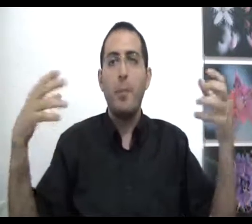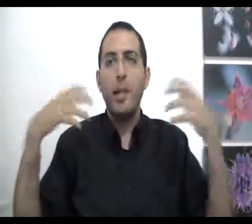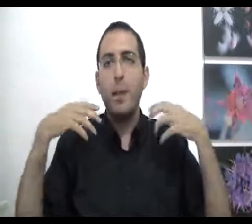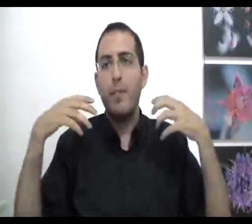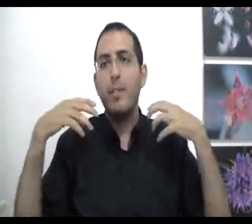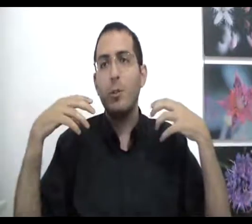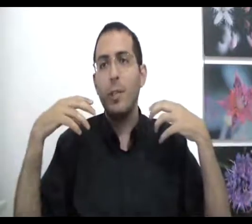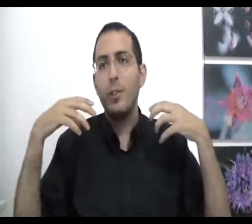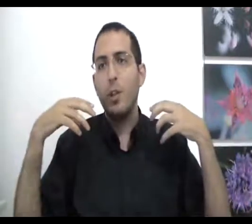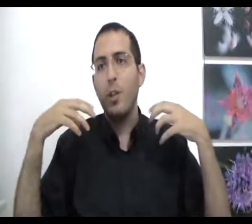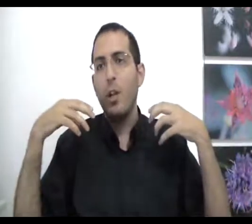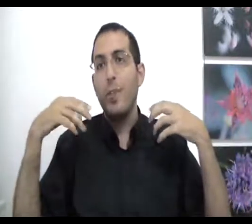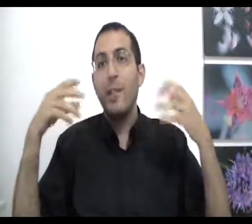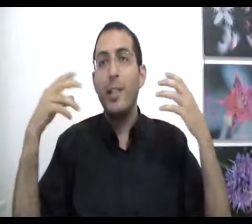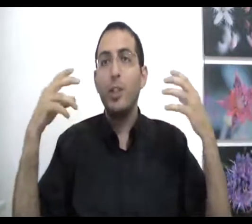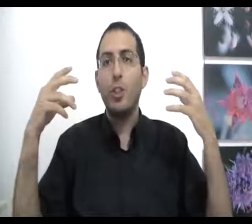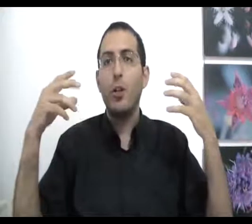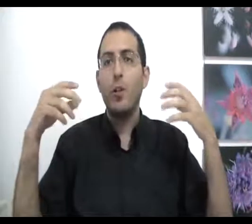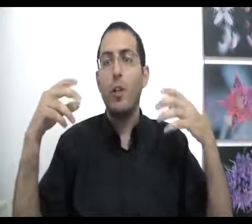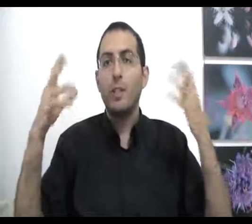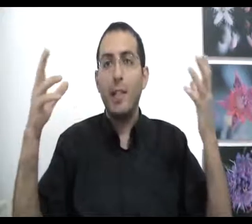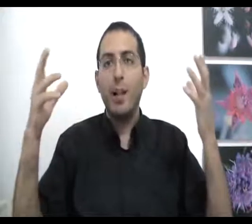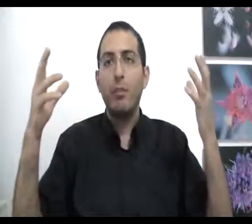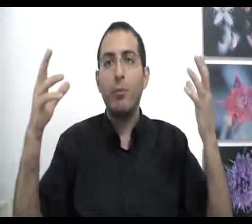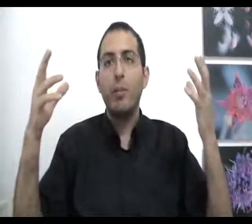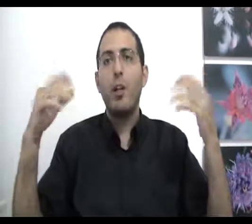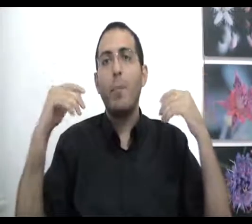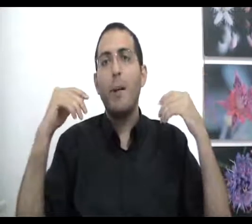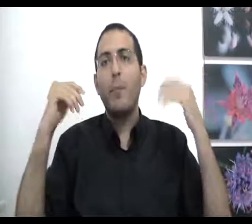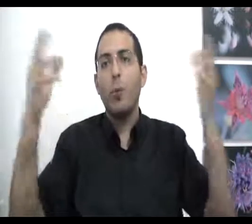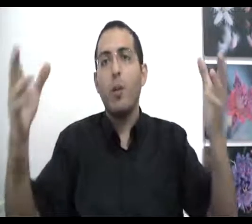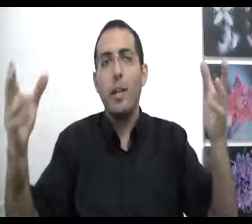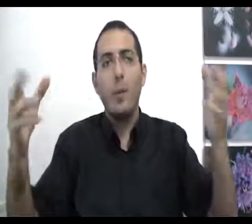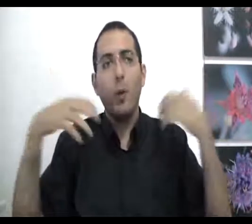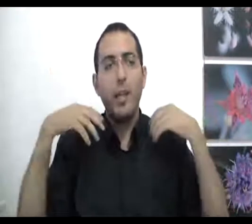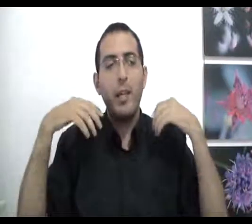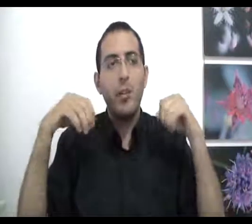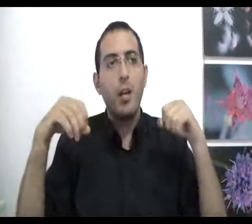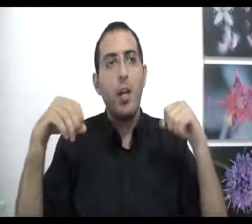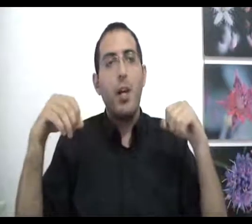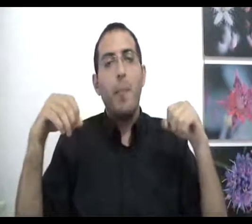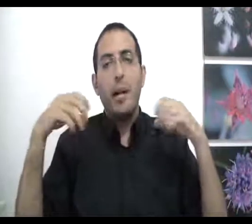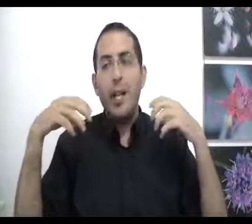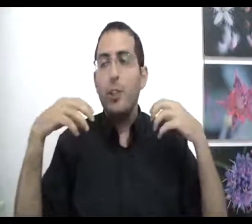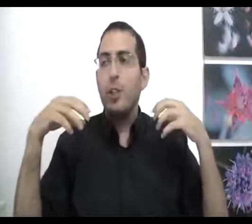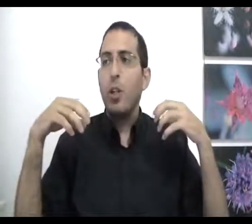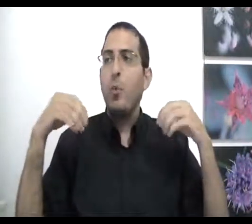פי כן, בחוויה הסובקטיבית שלו, חוויה אישית שלו, שזה הדבר החשוב ביותר, לא מה אמרו לו, אלא מה הוא הרגיש, בחוויה האישית שלו הוא